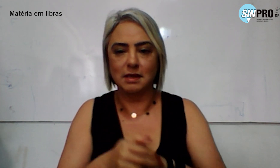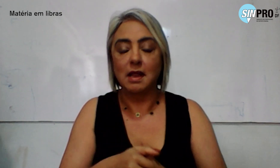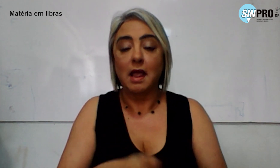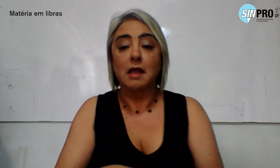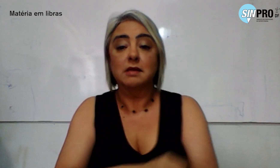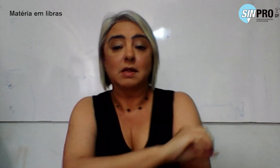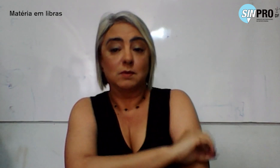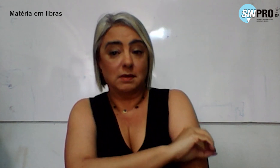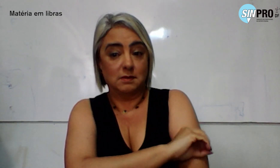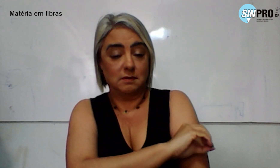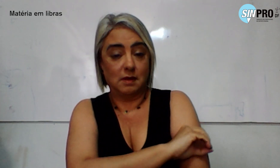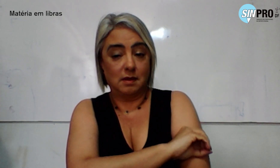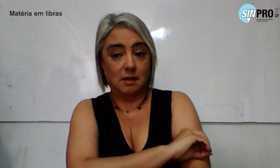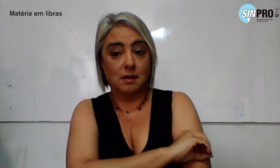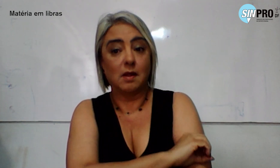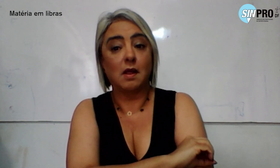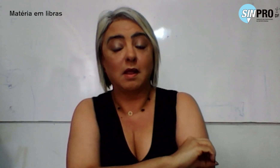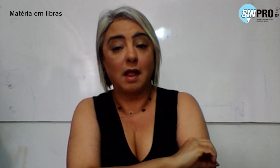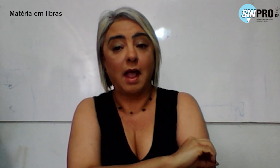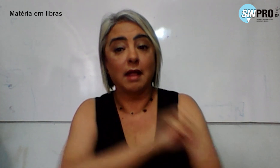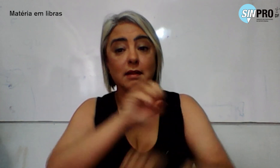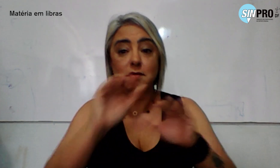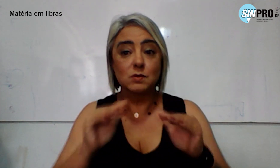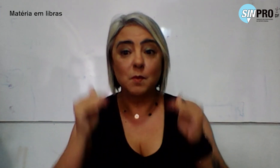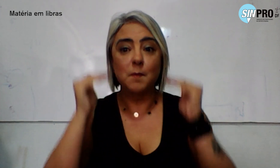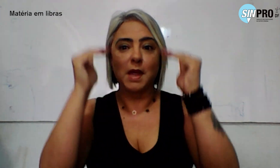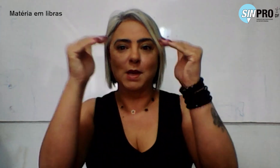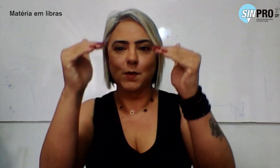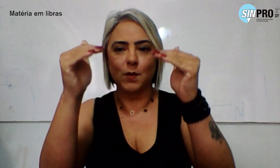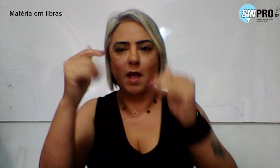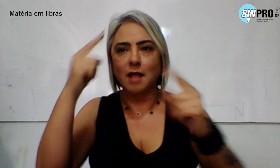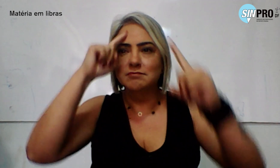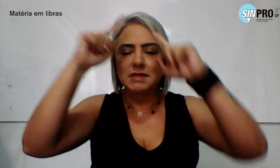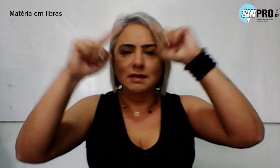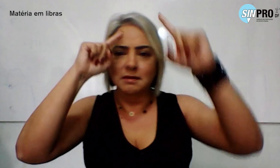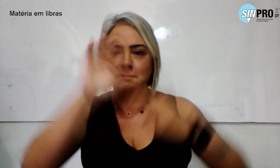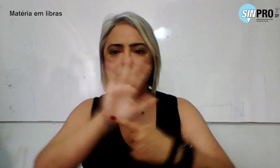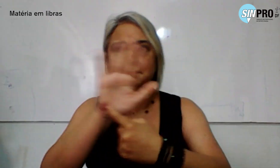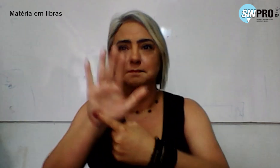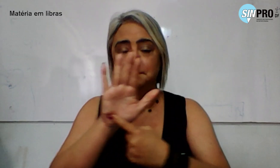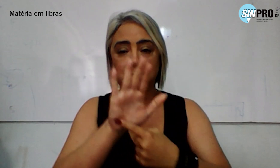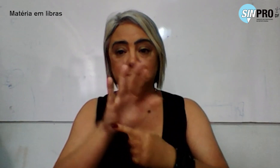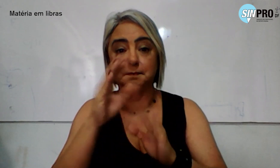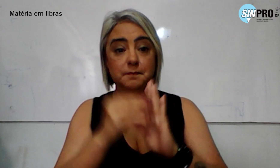educação infantil até o ensino superior. Suas ideias ajudaram a moldar políticas